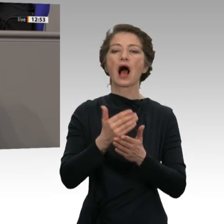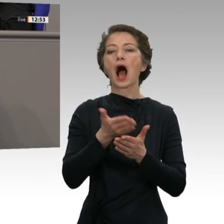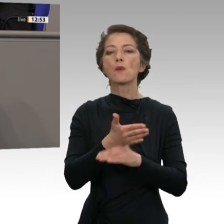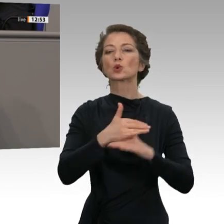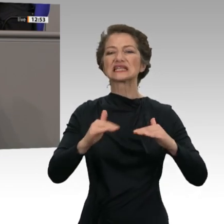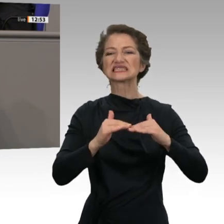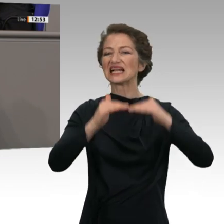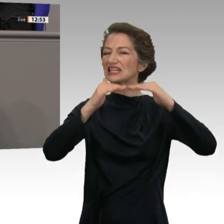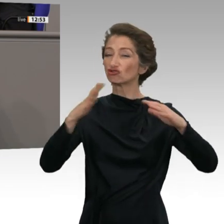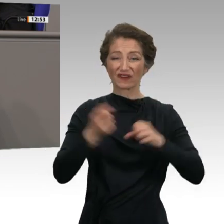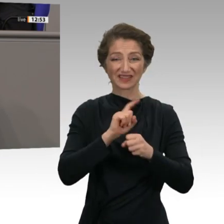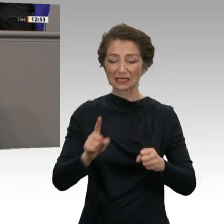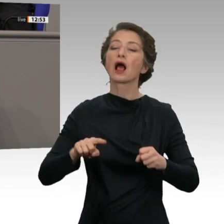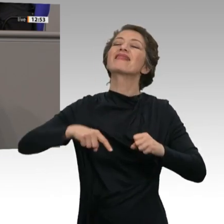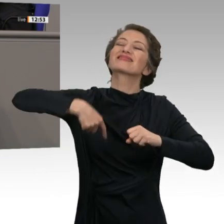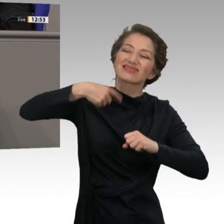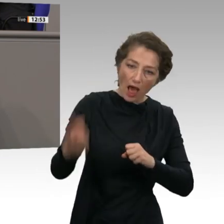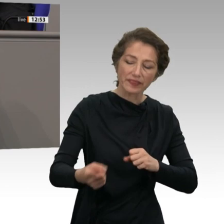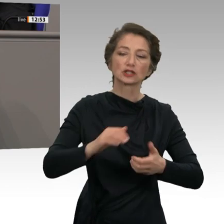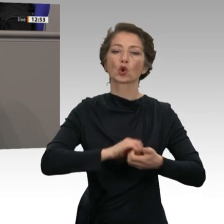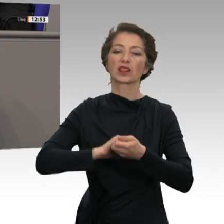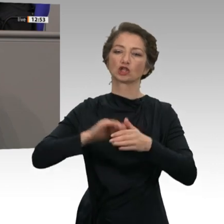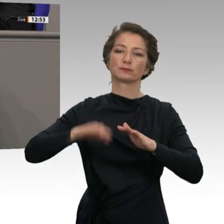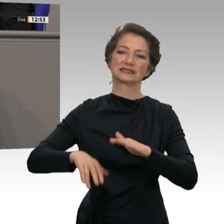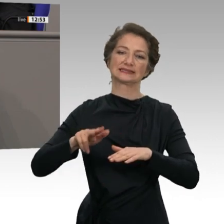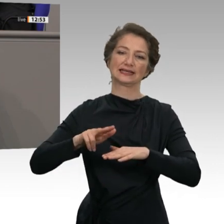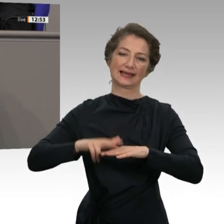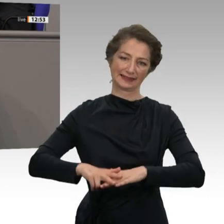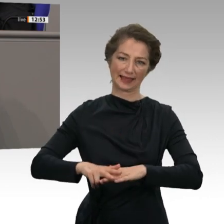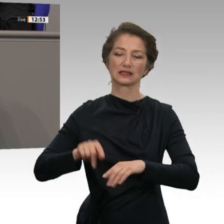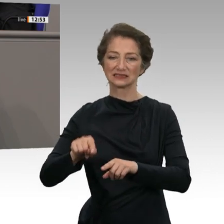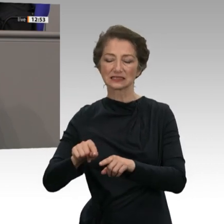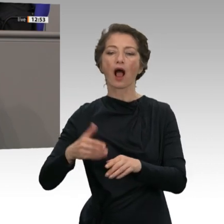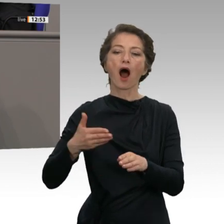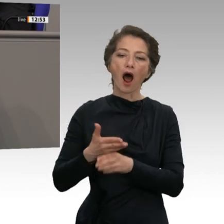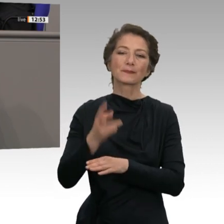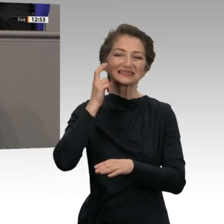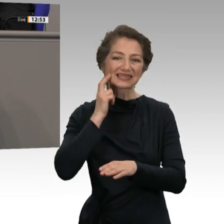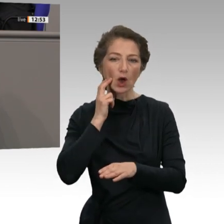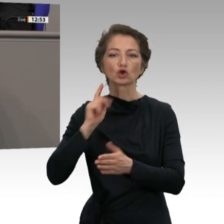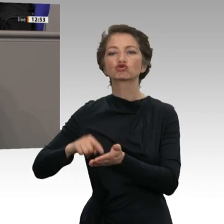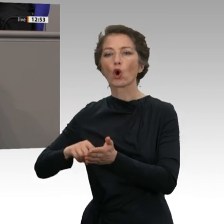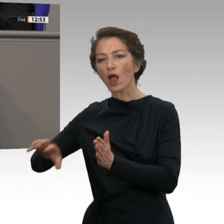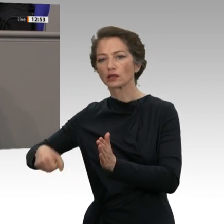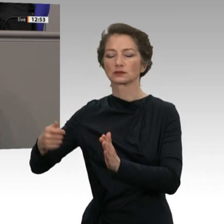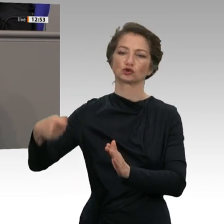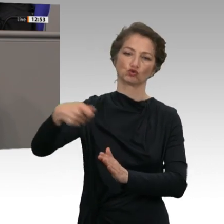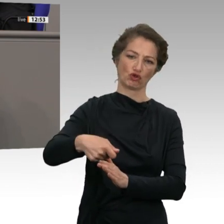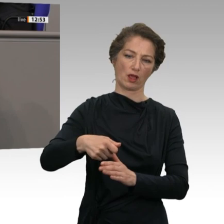solidarischen Mindestrente armen Senioren und Senioren einen Zuschlag aus Steuermitteln zahlen, damit niemand im Alter von weniger